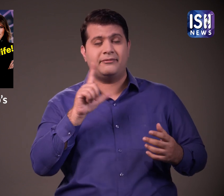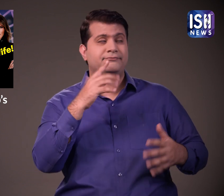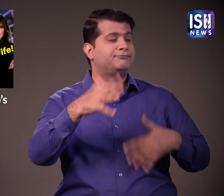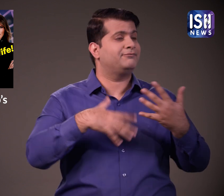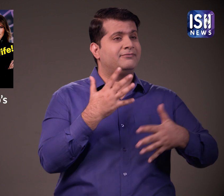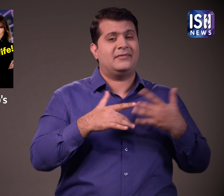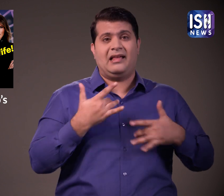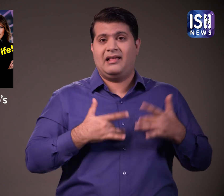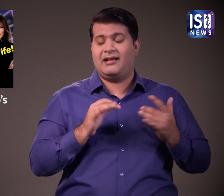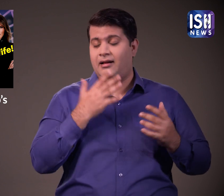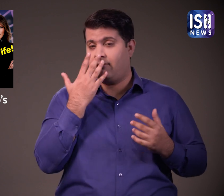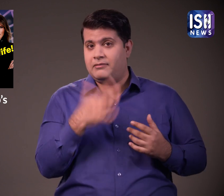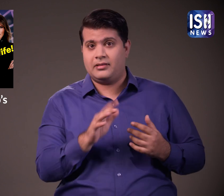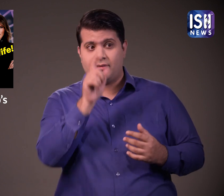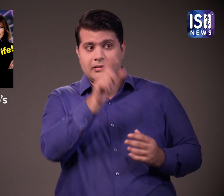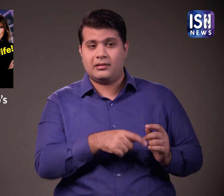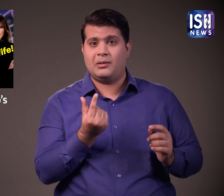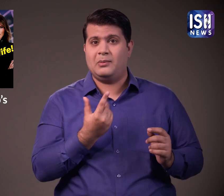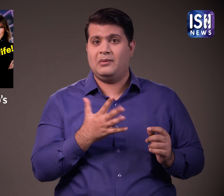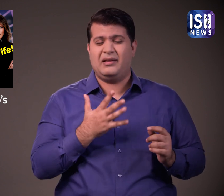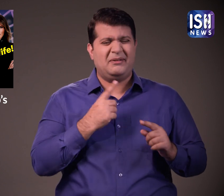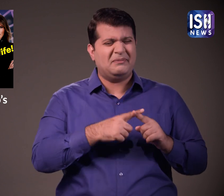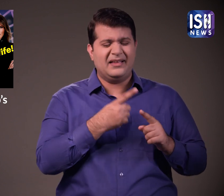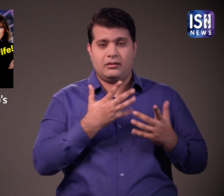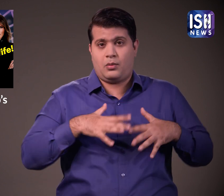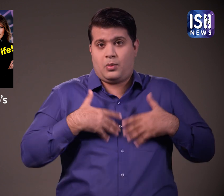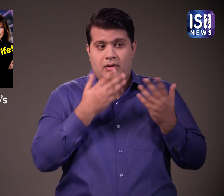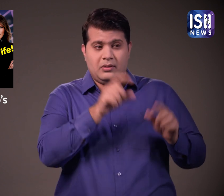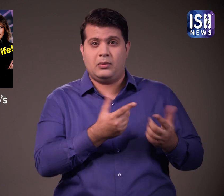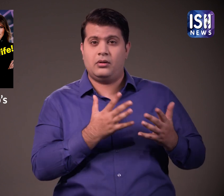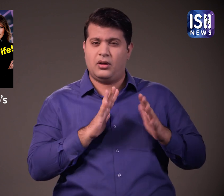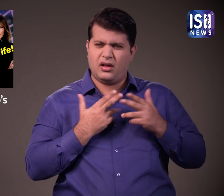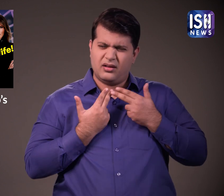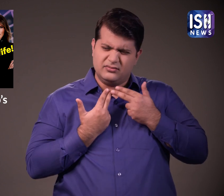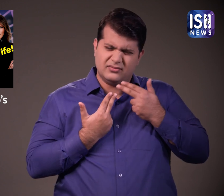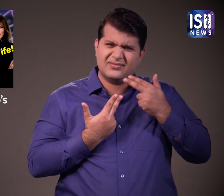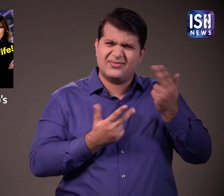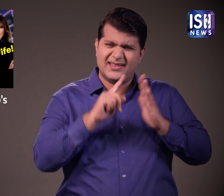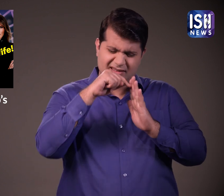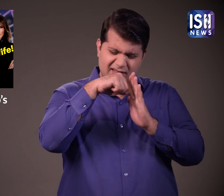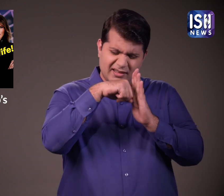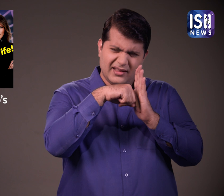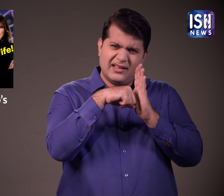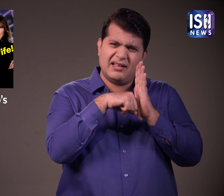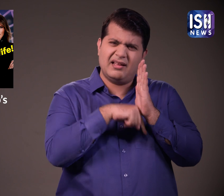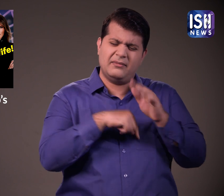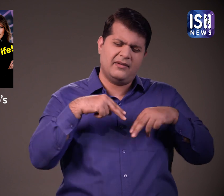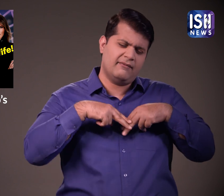प्रतिकारक था या उसका अब तक का सबसे कम प्रभावशली सेक्स था उसने किताब में अपने यौन संबन के बारे में सबी